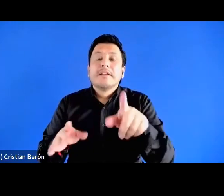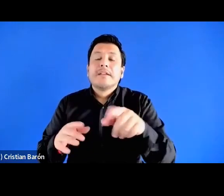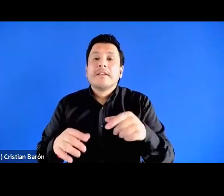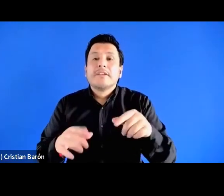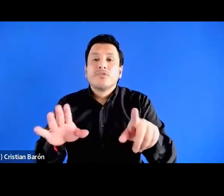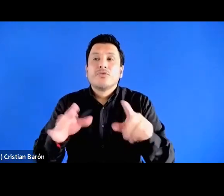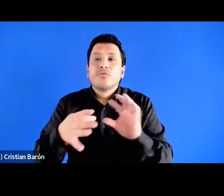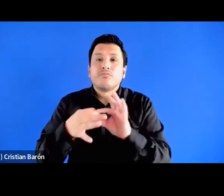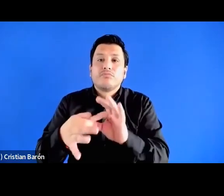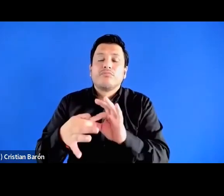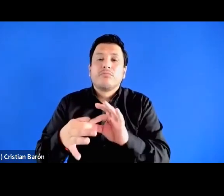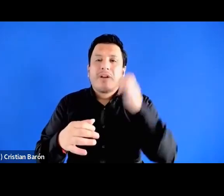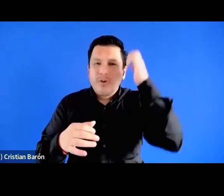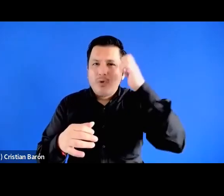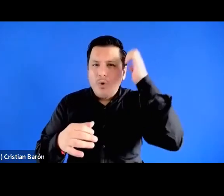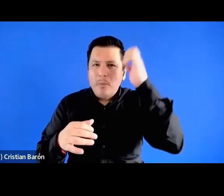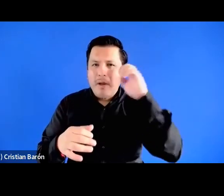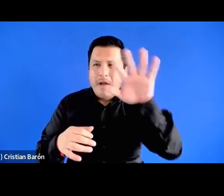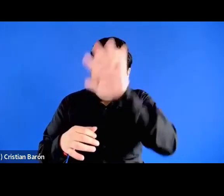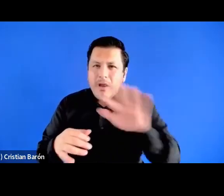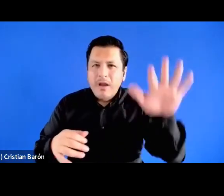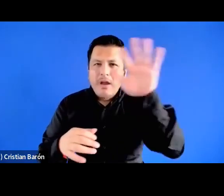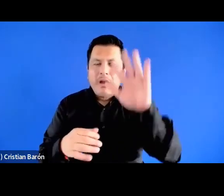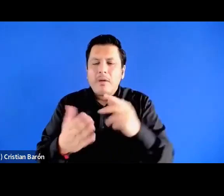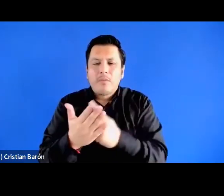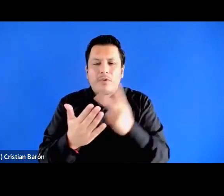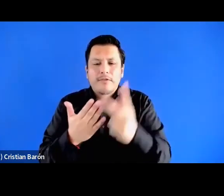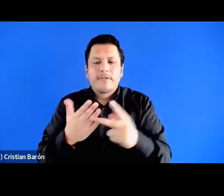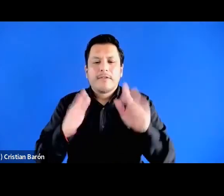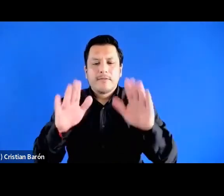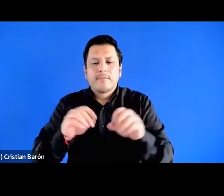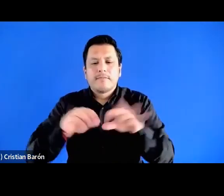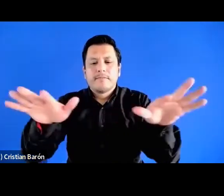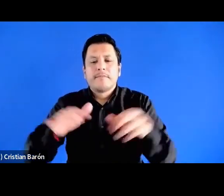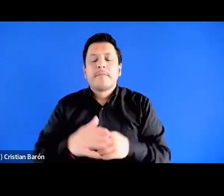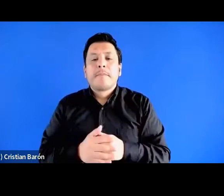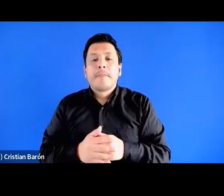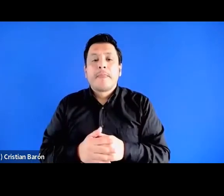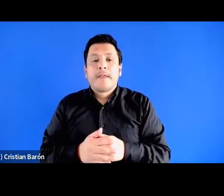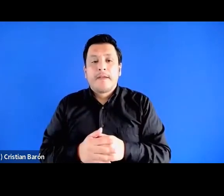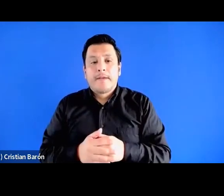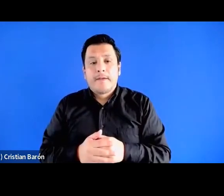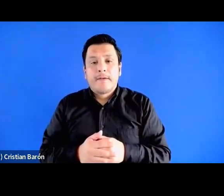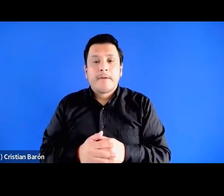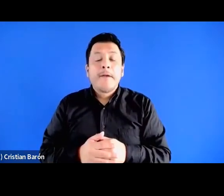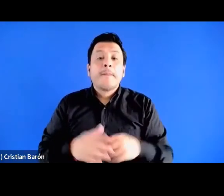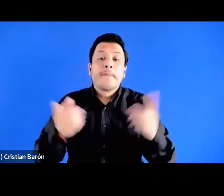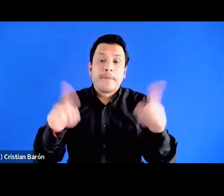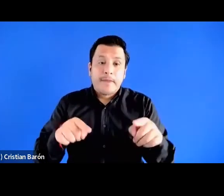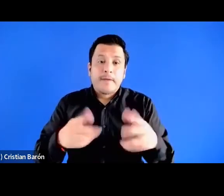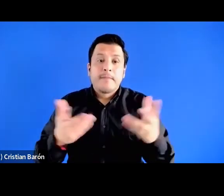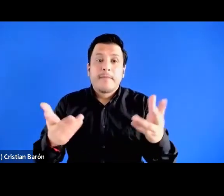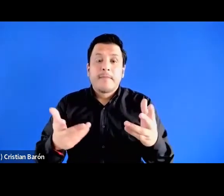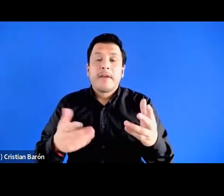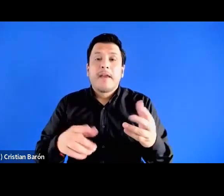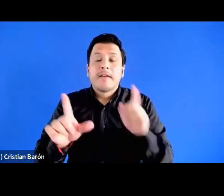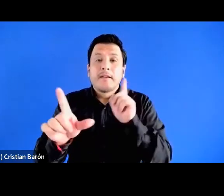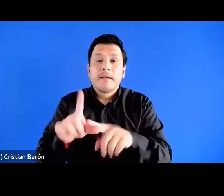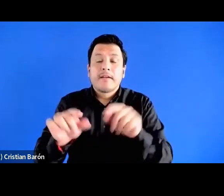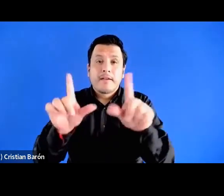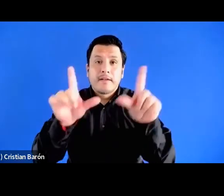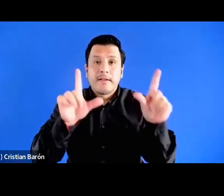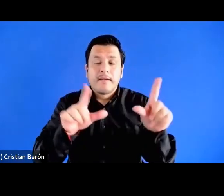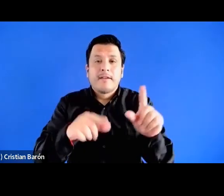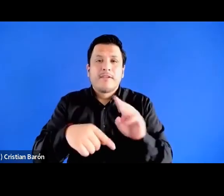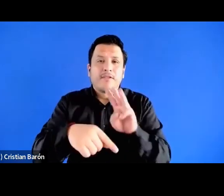consorcio de varias universidades del proyecto Calas. Pero para mí, bueno, también se puede conseguir como e-book, pero para mí lo más